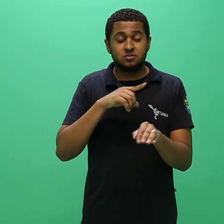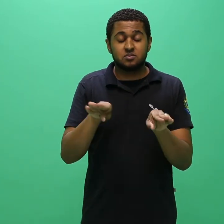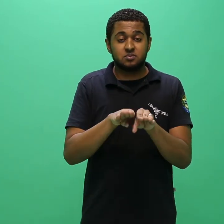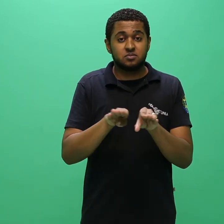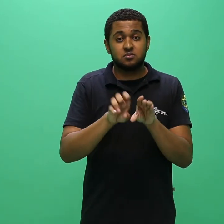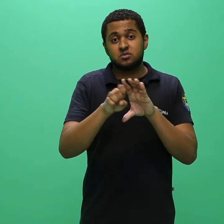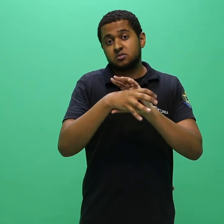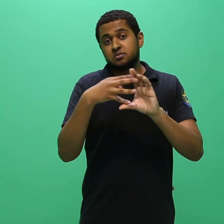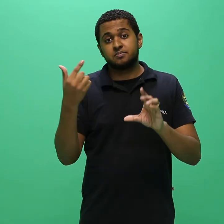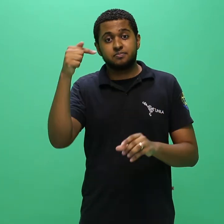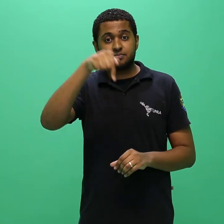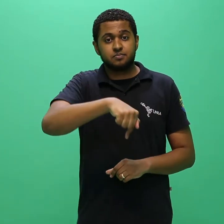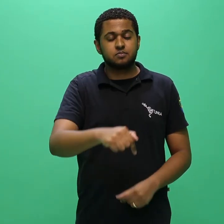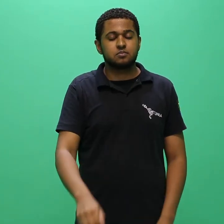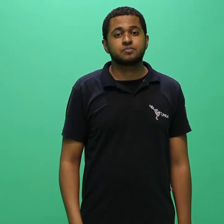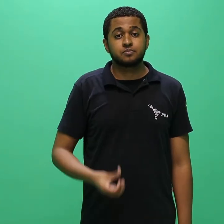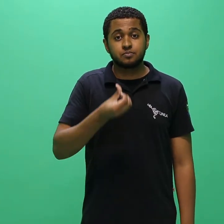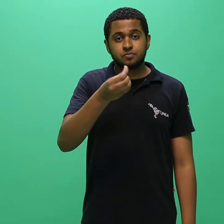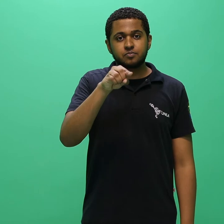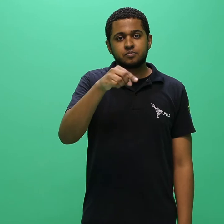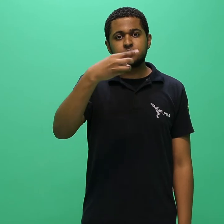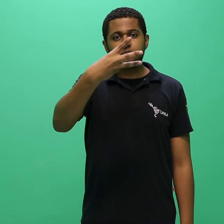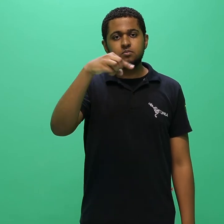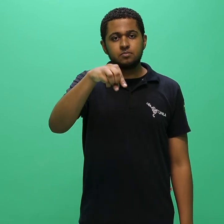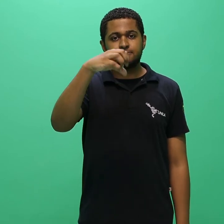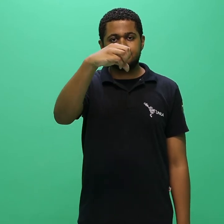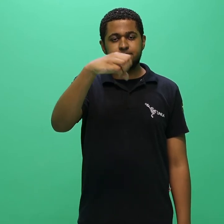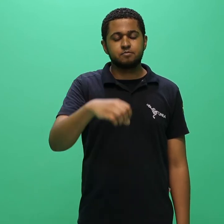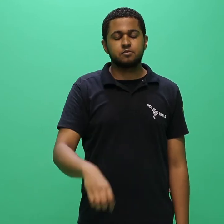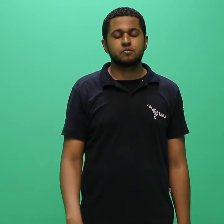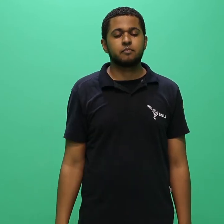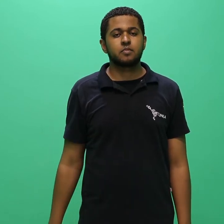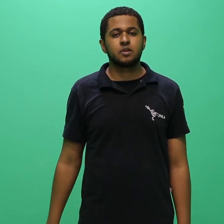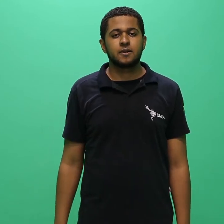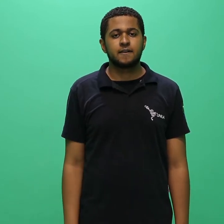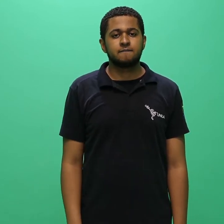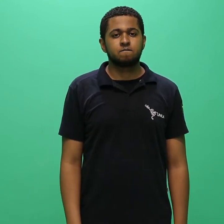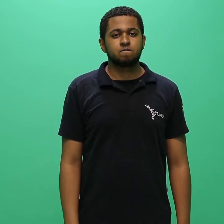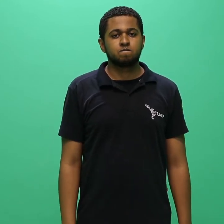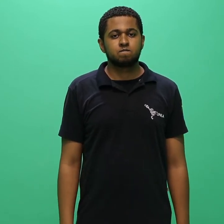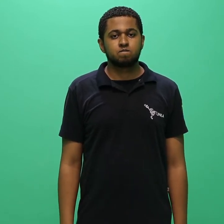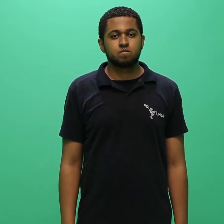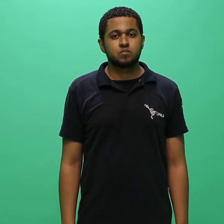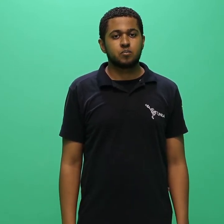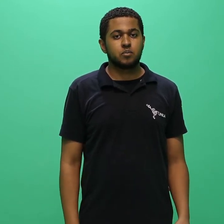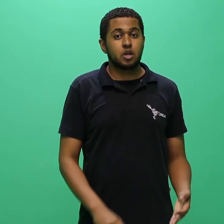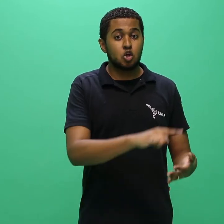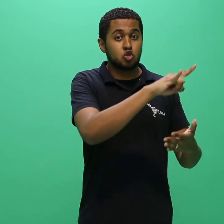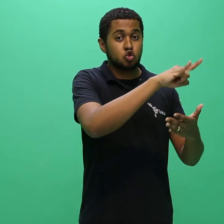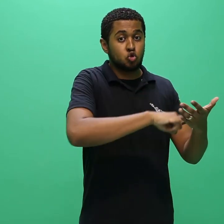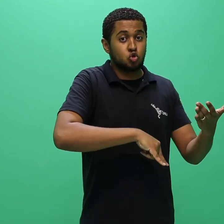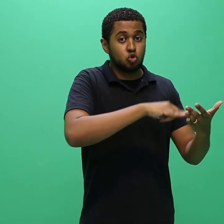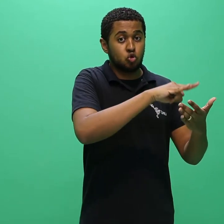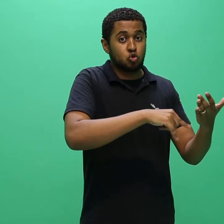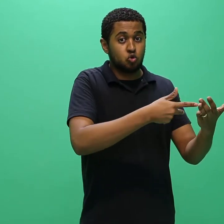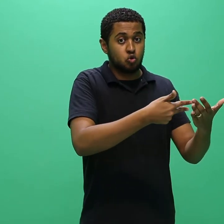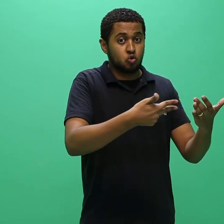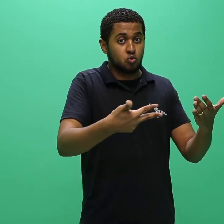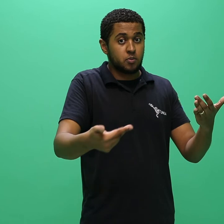ou por via diversa à estabelecida no presente edital. 6.3.9